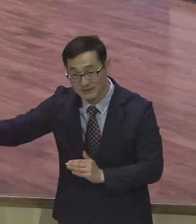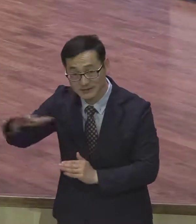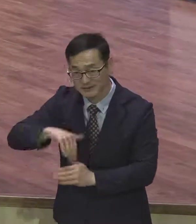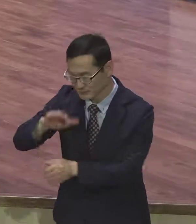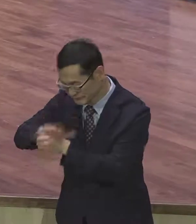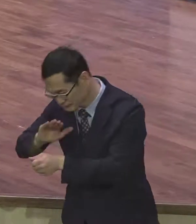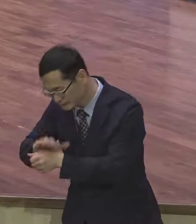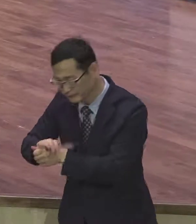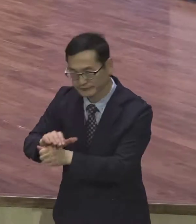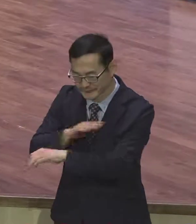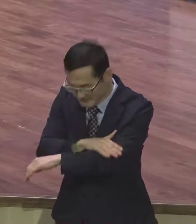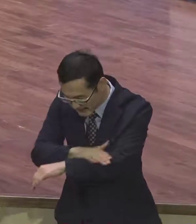발판이래요 발판